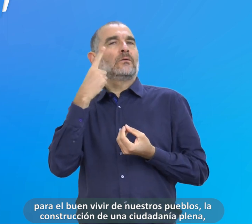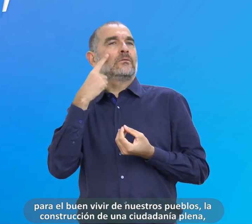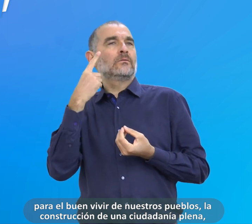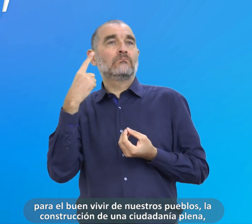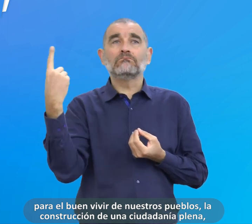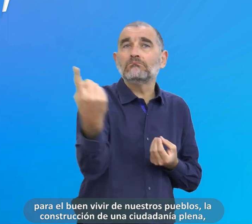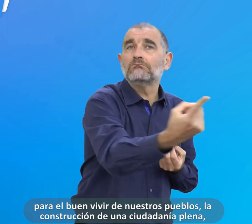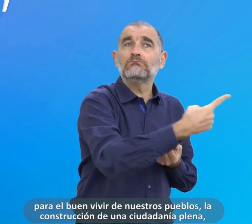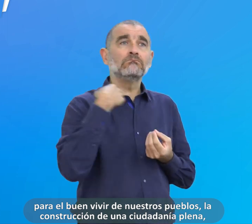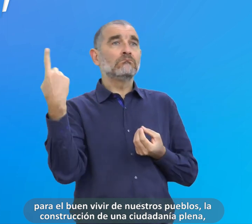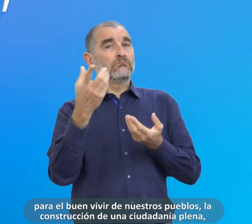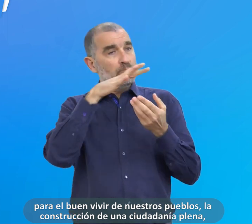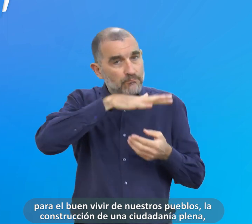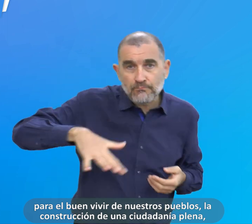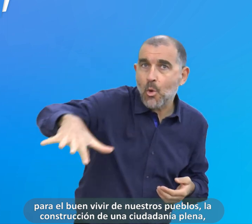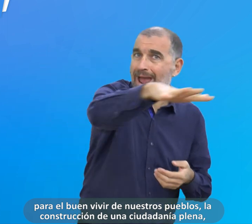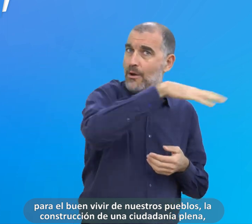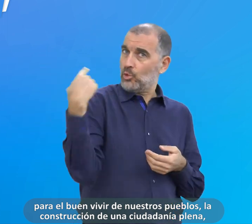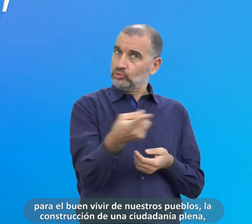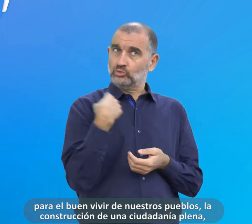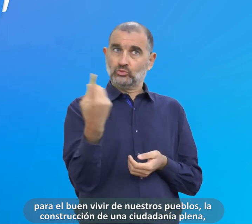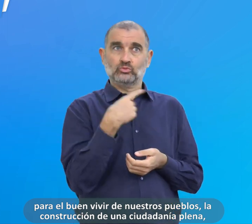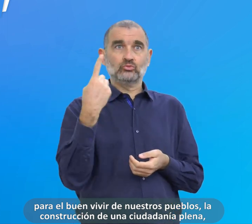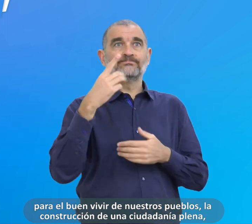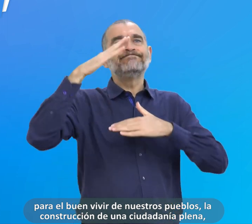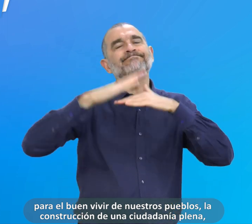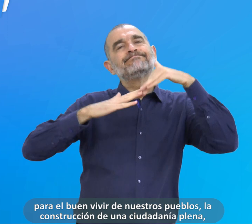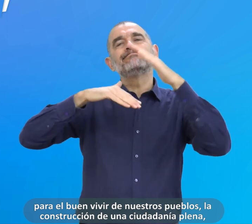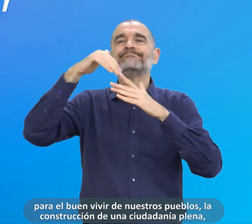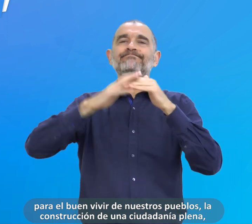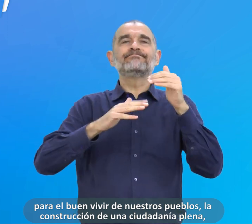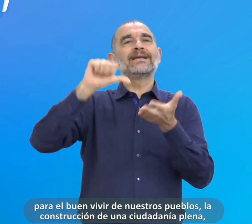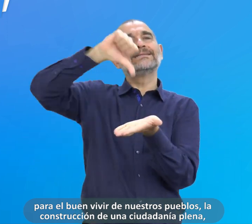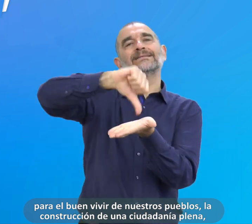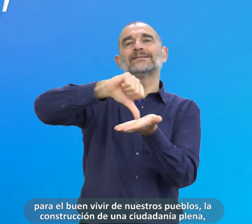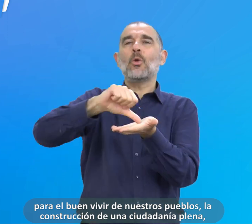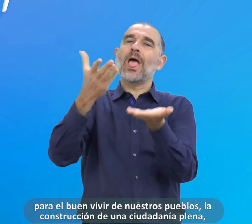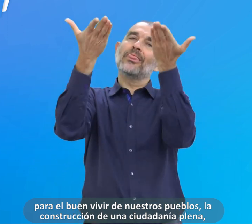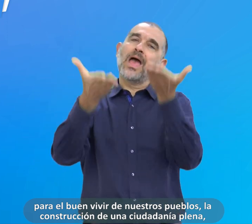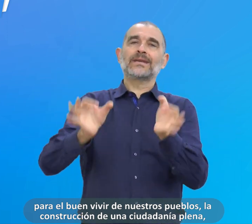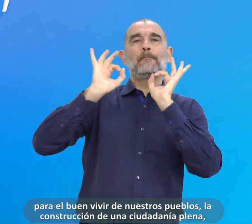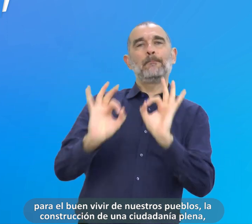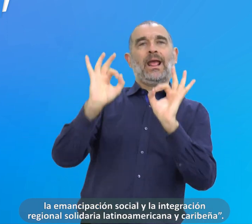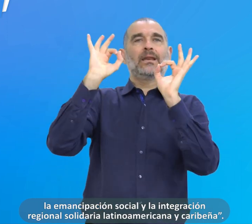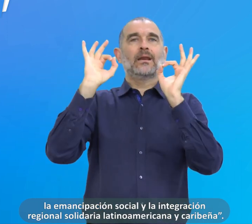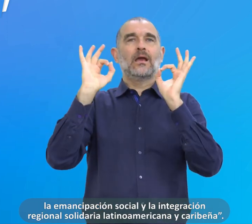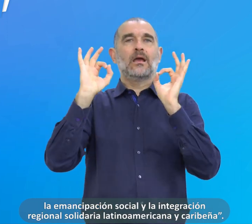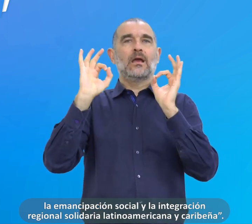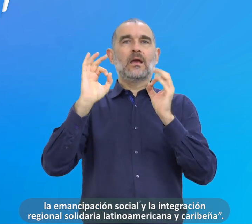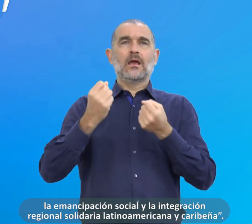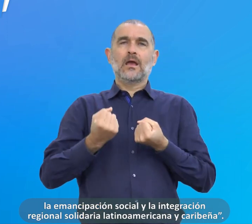el buen vivir de nuestros pueblos la construcción de una ciudadanía plena